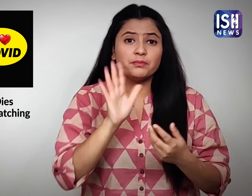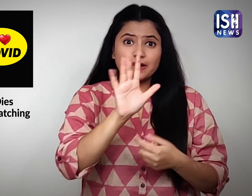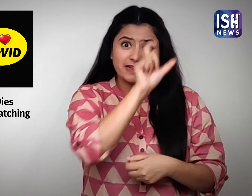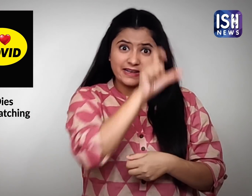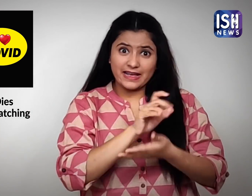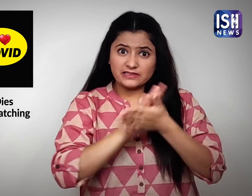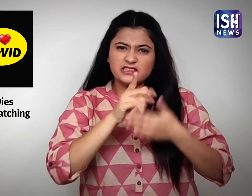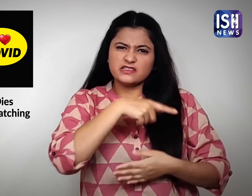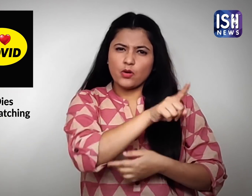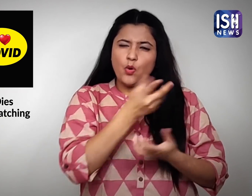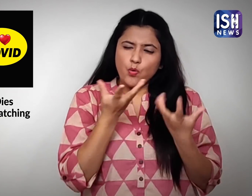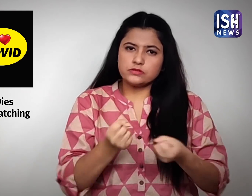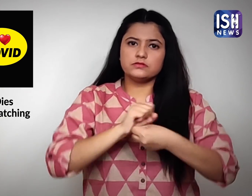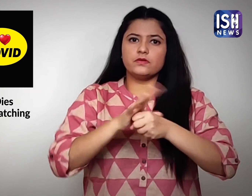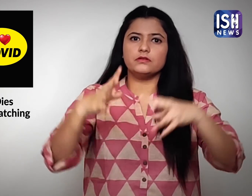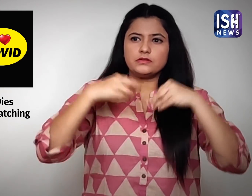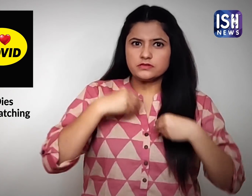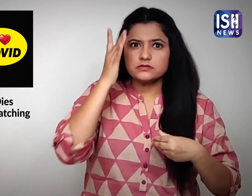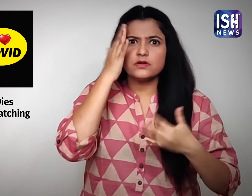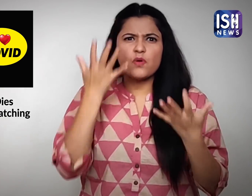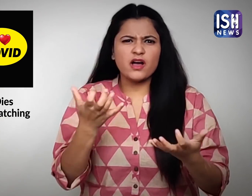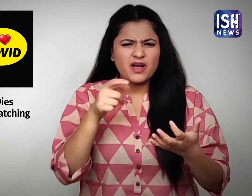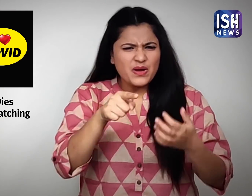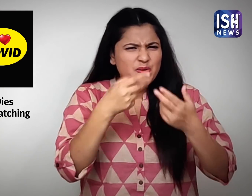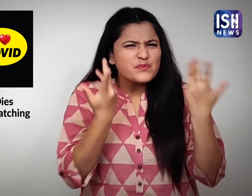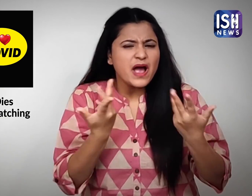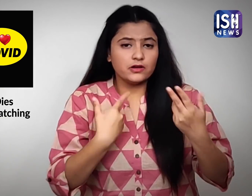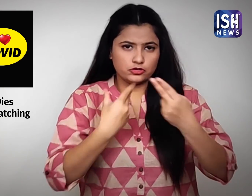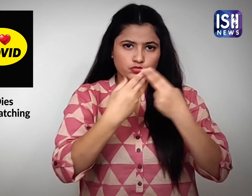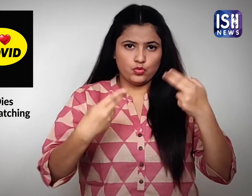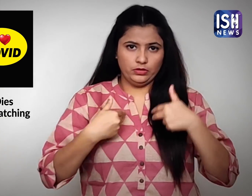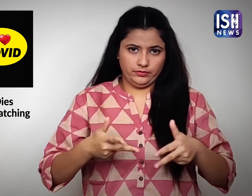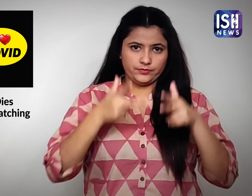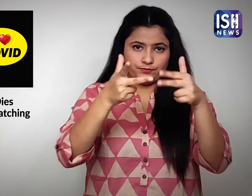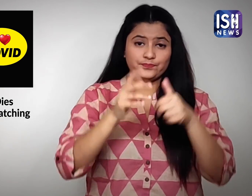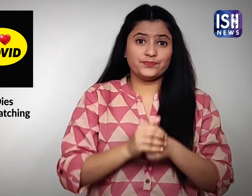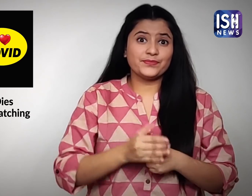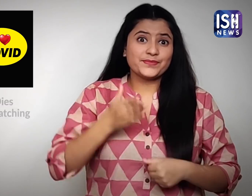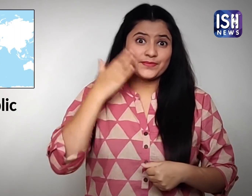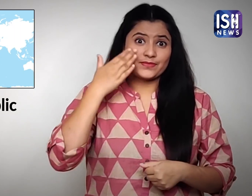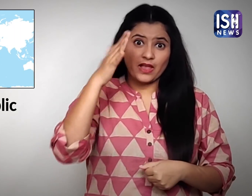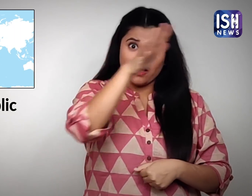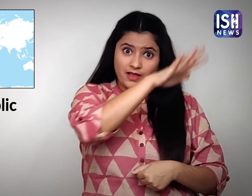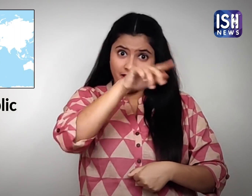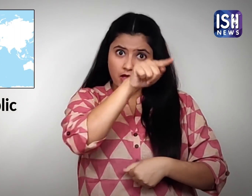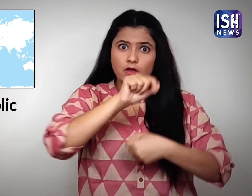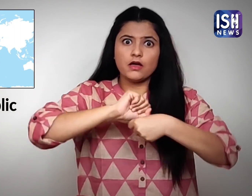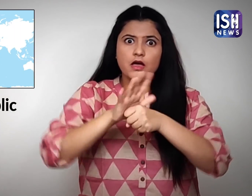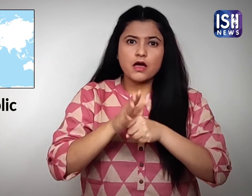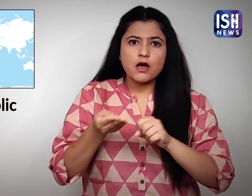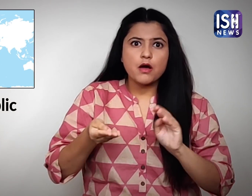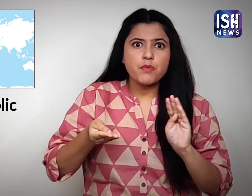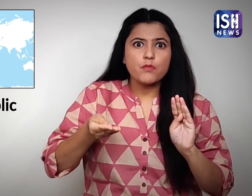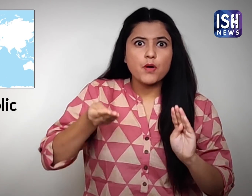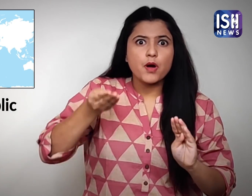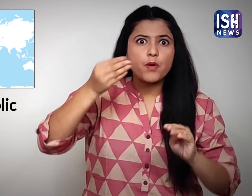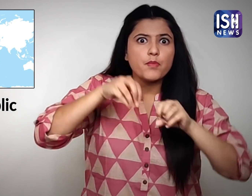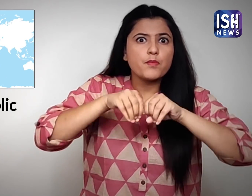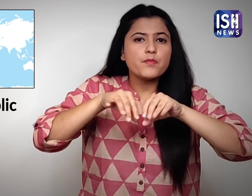हुआ उन्होंने जान बुझ कर खुद को संक्रमित किया था मैं आपको इसके बारे में बताती हूँ शेस्ट रिपब्लिक में कुरोना के मामलों की संख्या